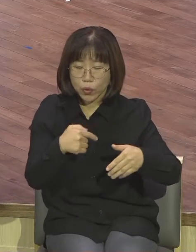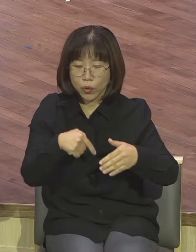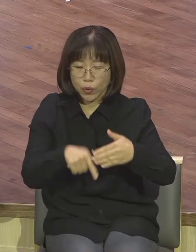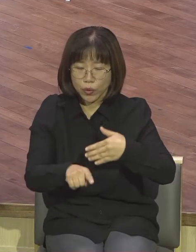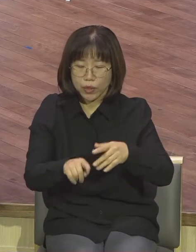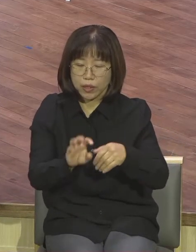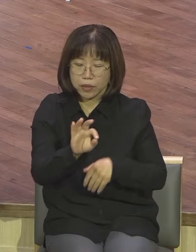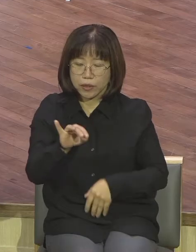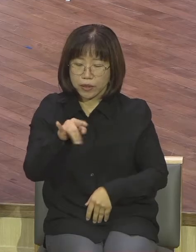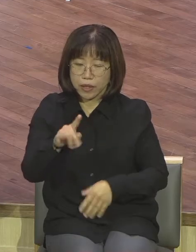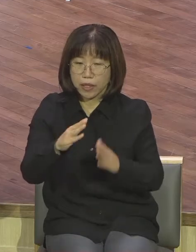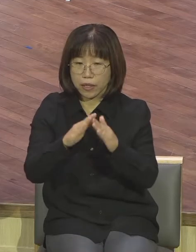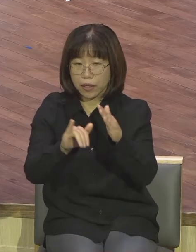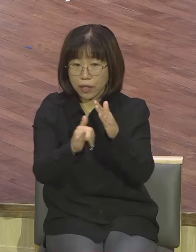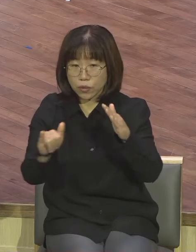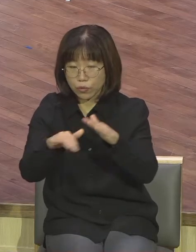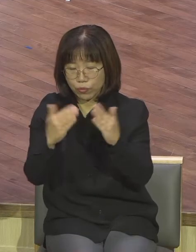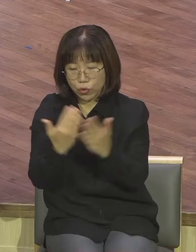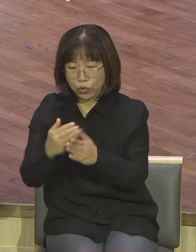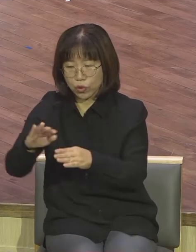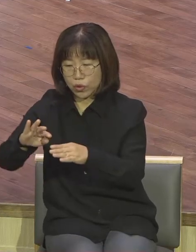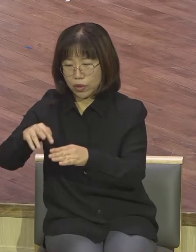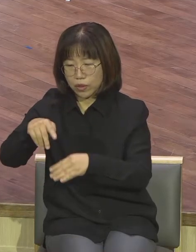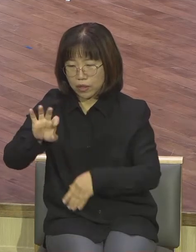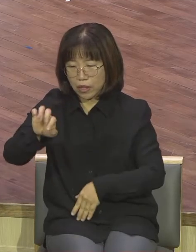집안까지 다 그냥 화를 입게 될 거니까